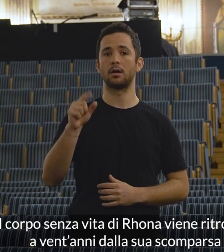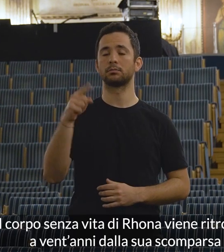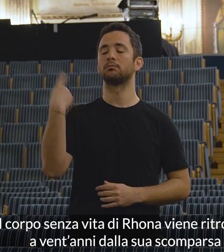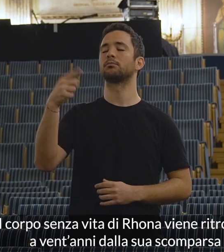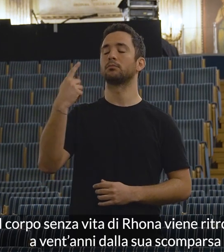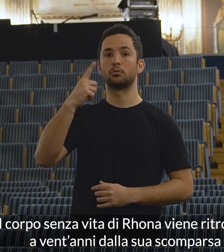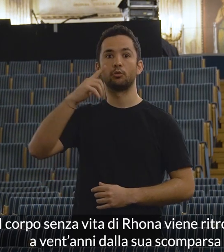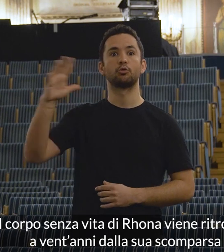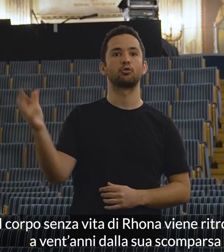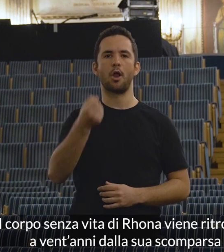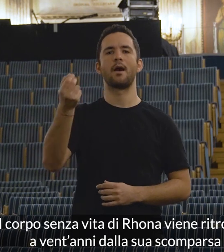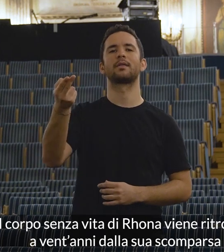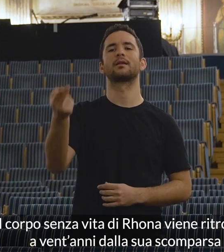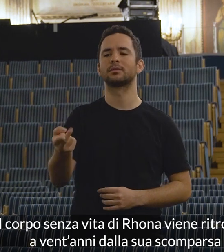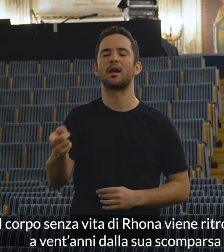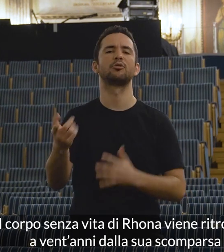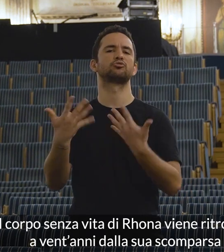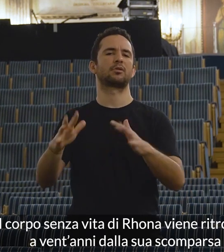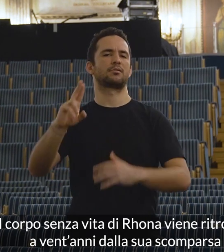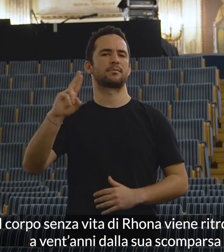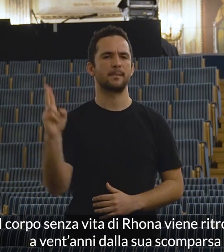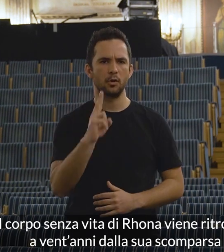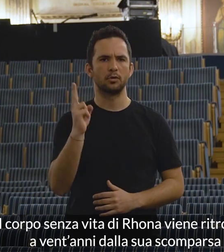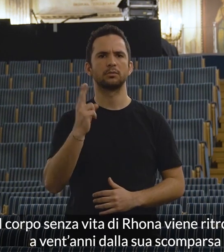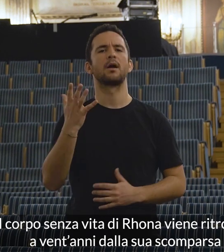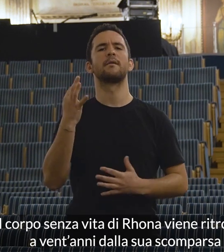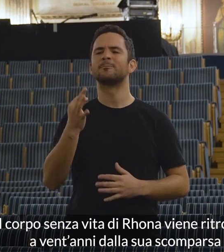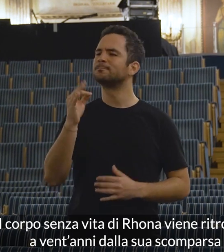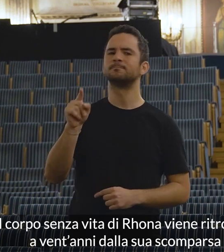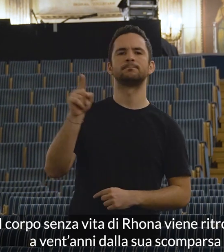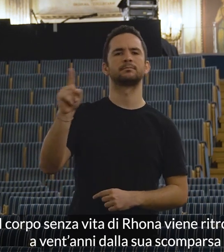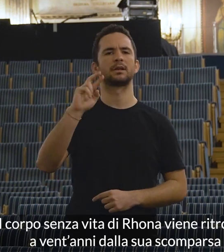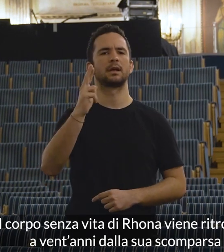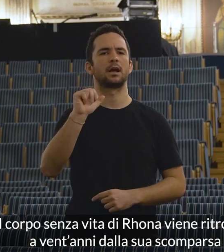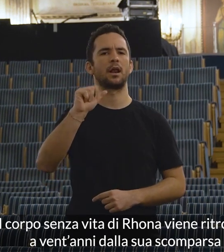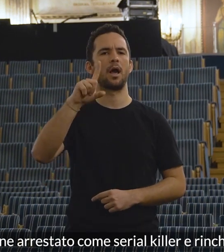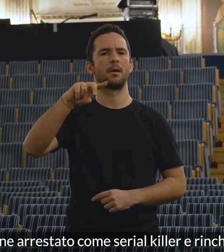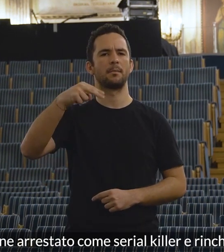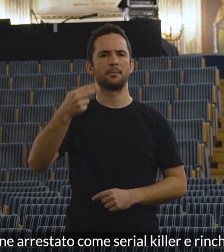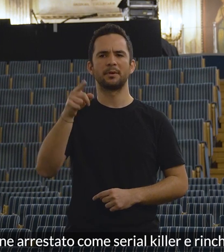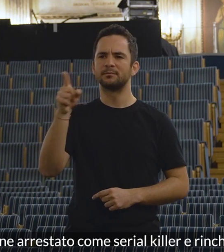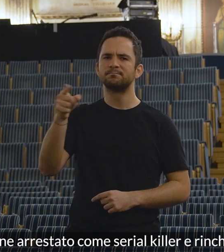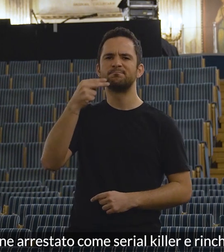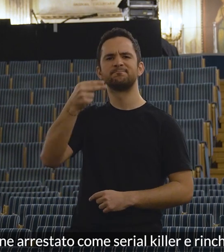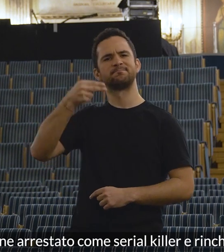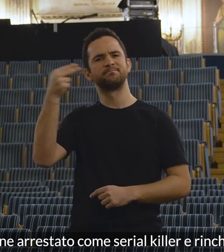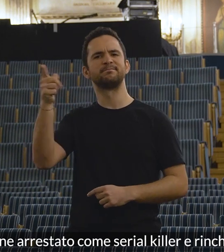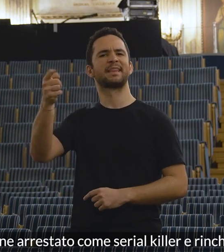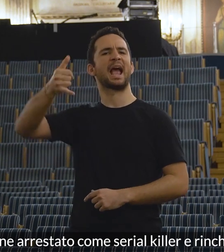corpo senza vita di Rona viene ritrovato a vent'anni dalla sua scomparsa e Ralf viene arrestato come